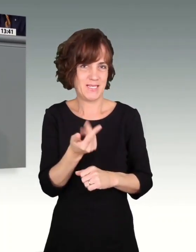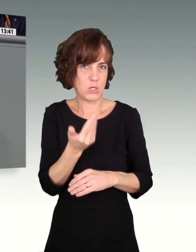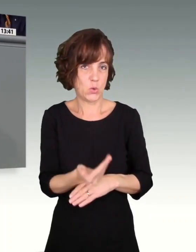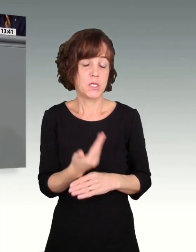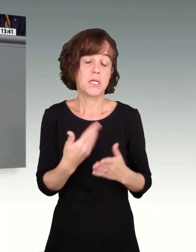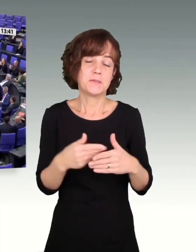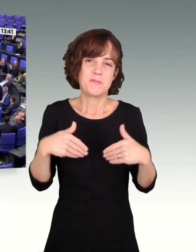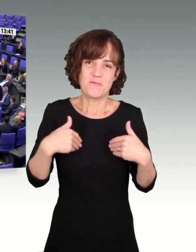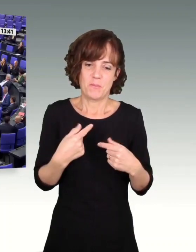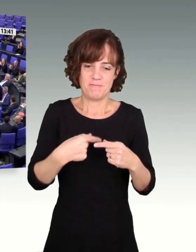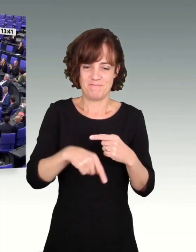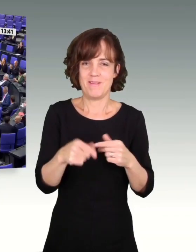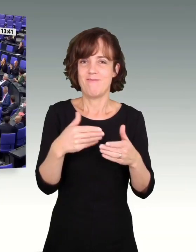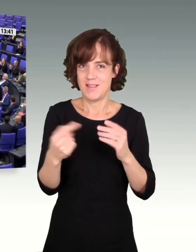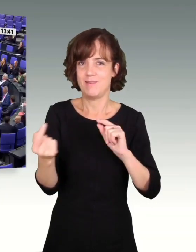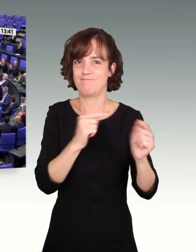Herzlichen Dank.